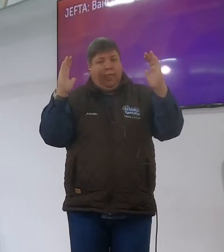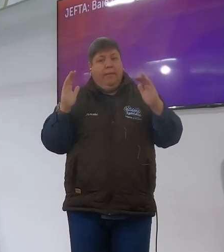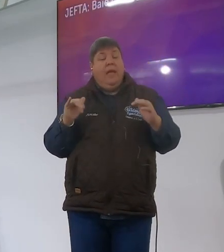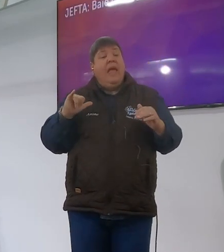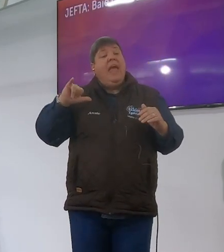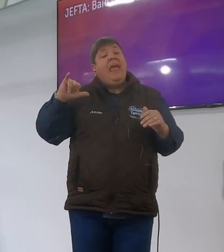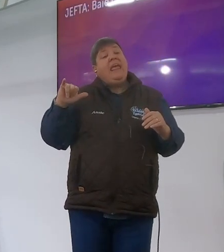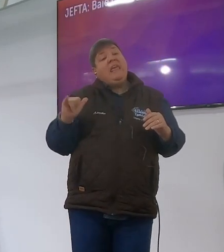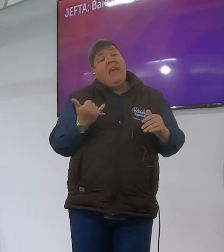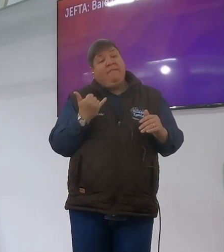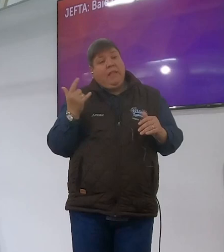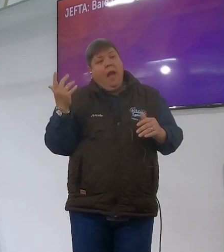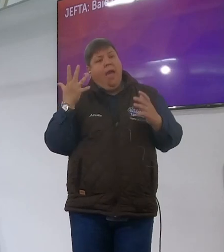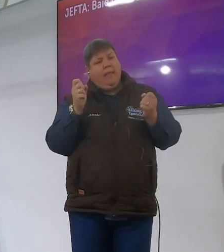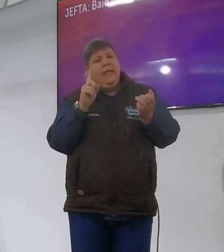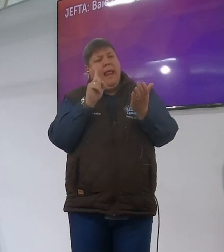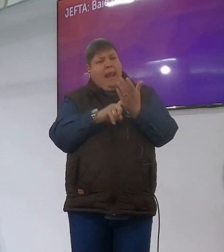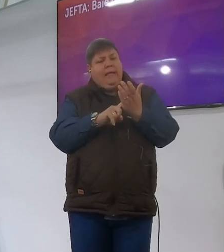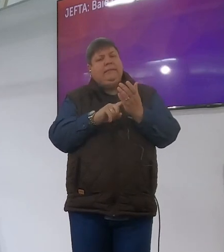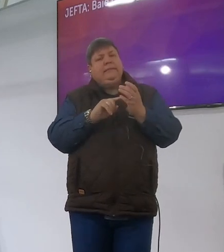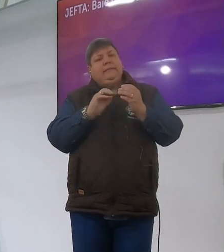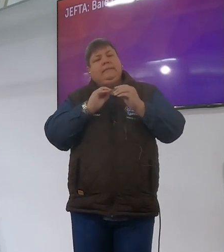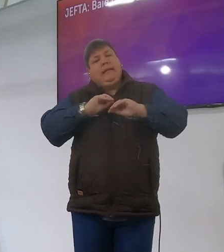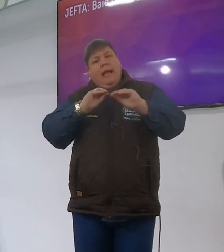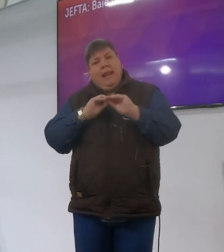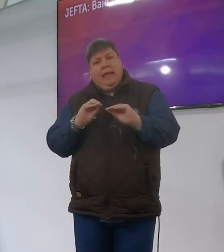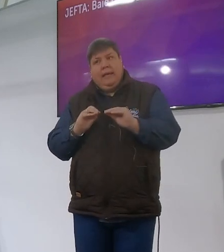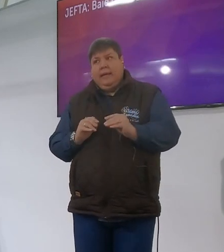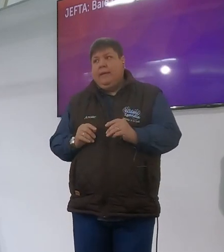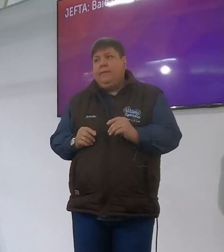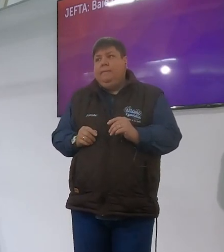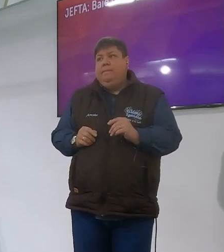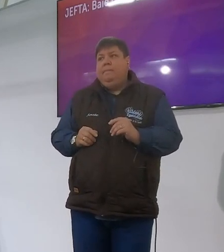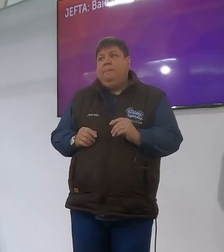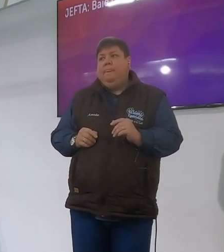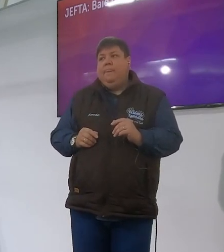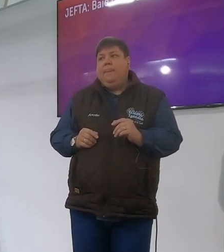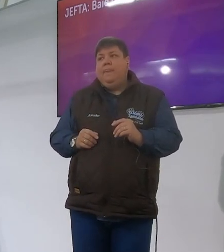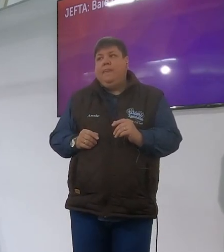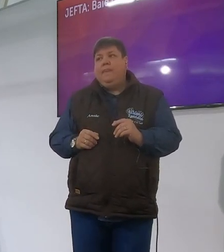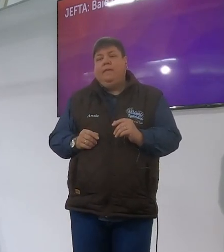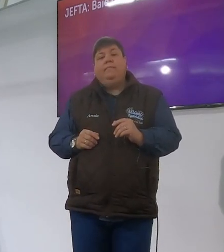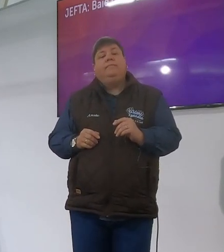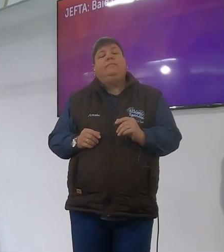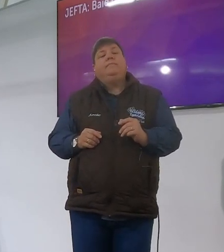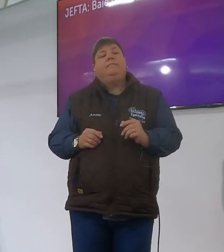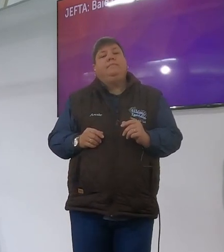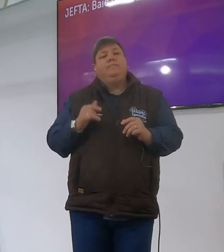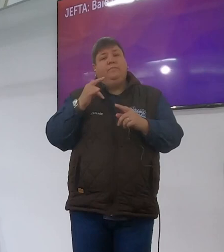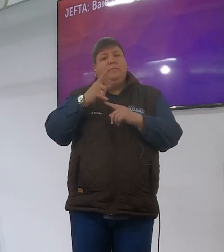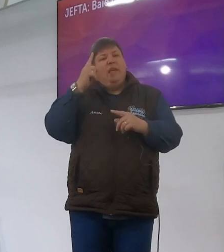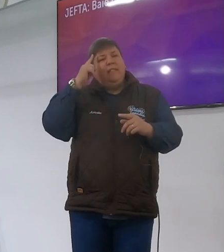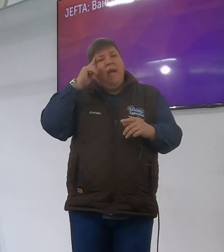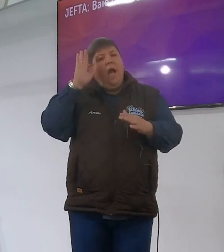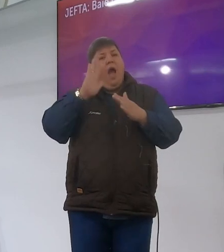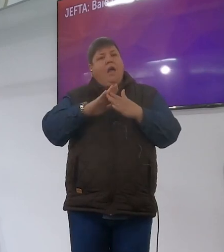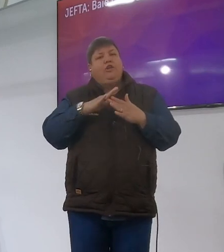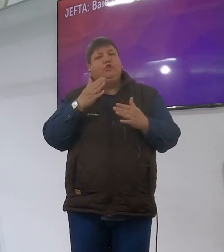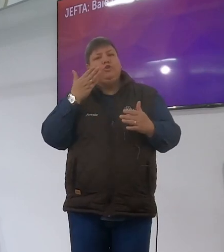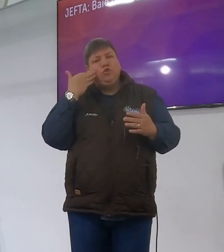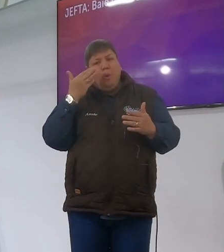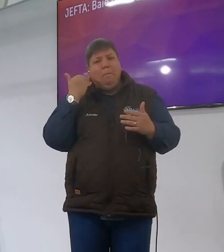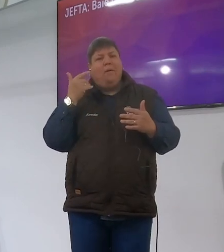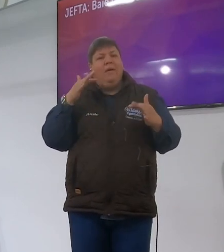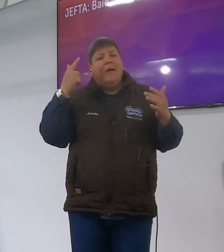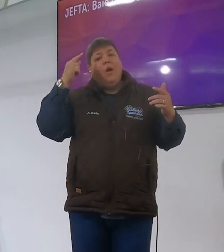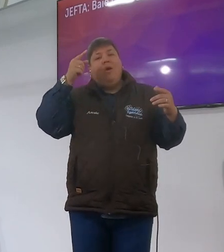Jefta vir ons een baie belangrike les net hier so en ek wil he as jy nou bezig was om te dink aan vanmiddagse sop en boinkies